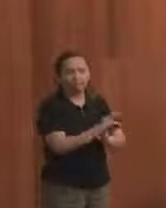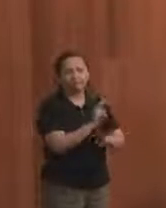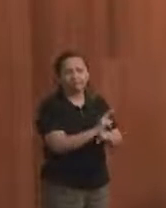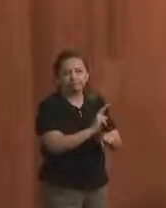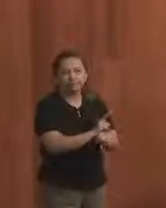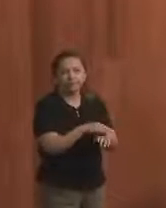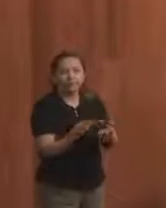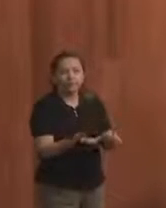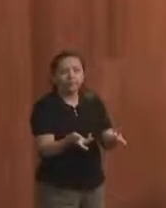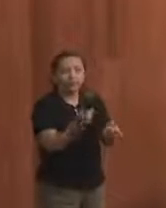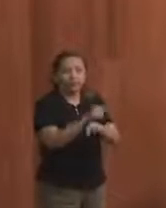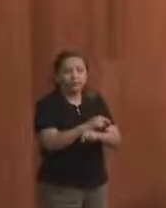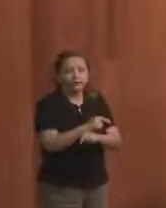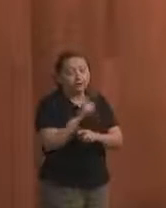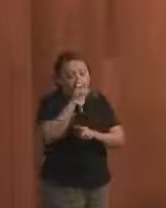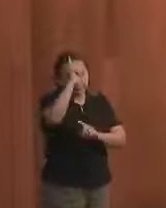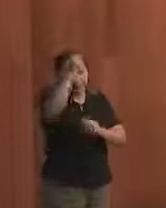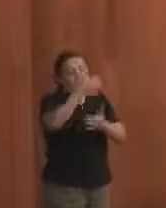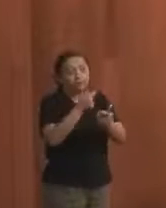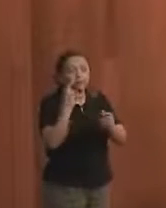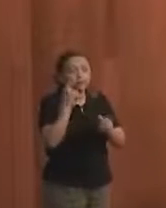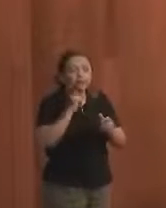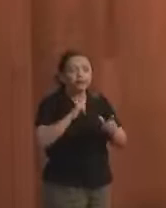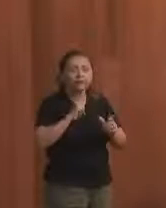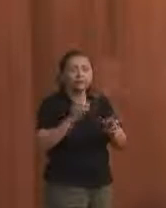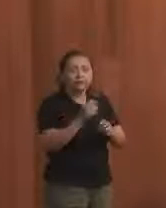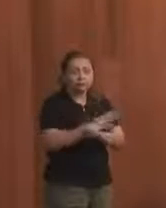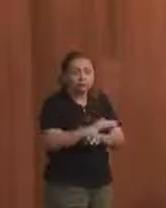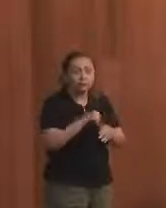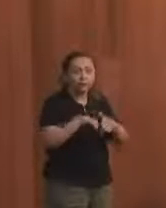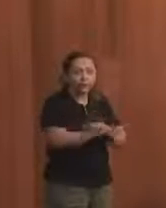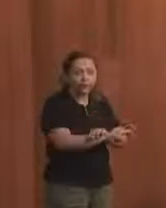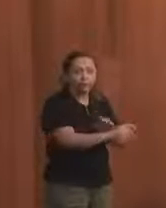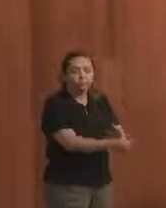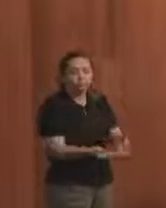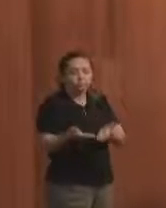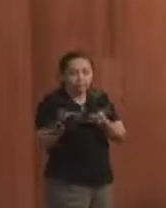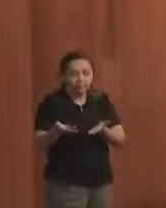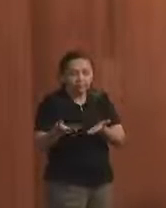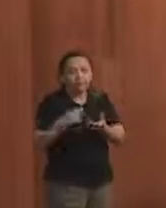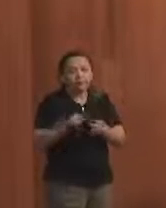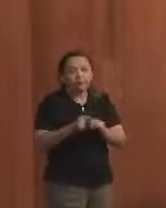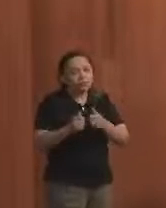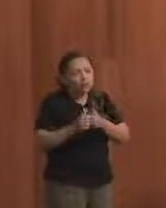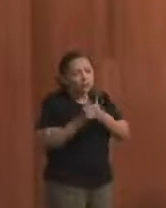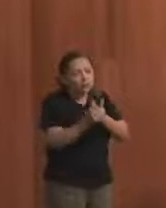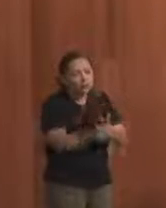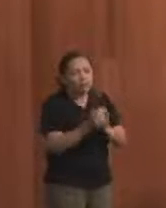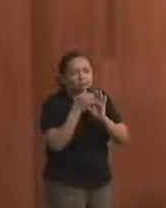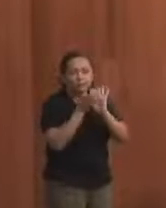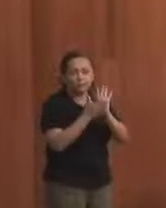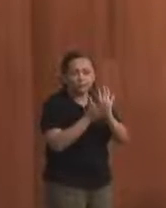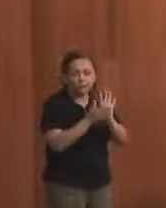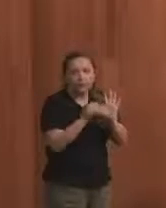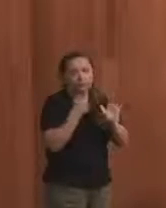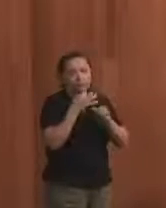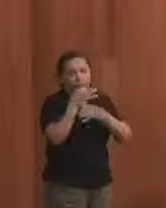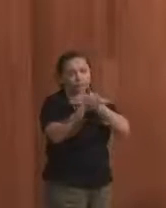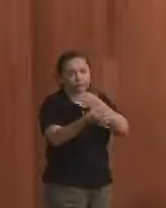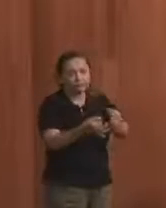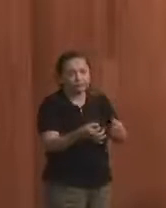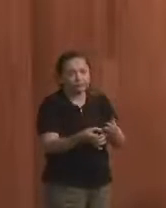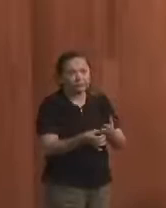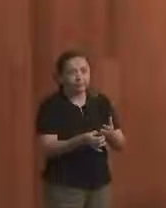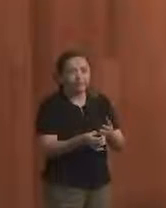ao invés de a gente reinventar a roda, vamos ver o que já está feito, o que já está lá, e como acompanhar essas propostas que a gente sugere.